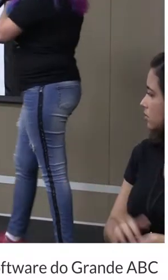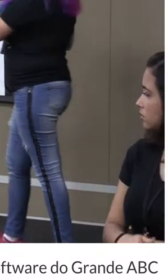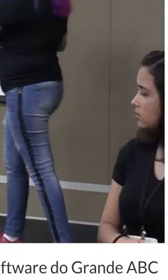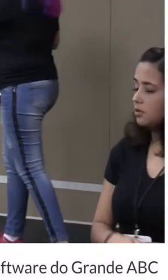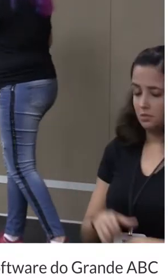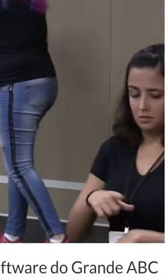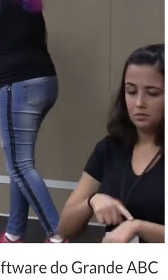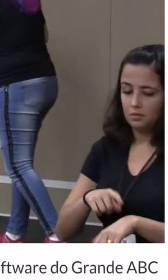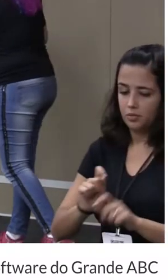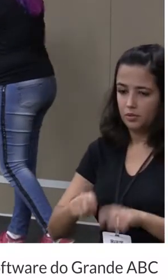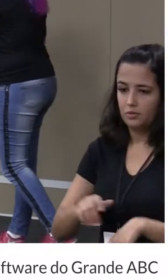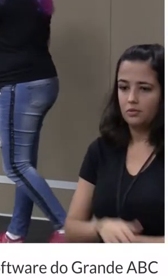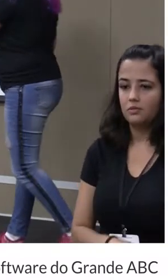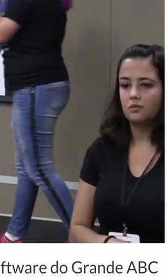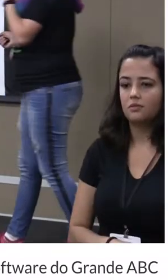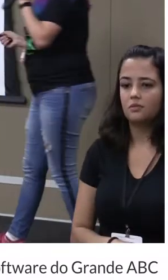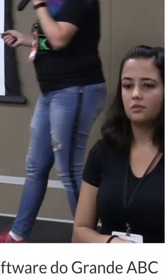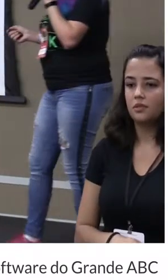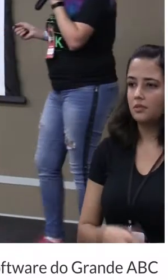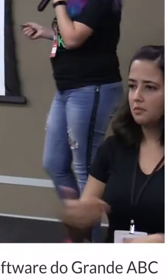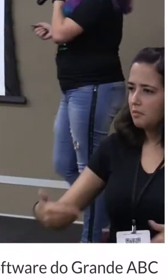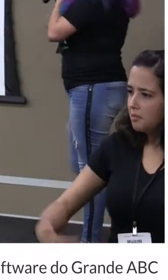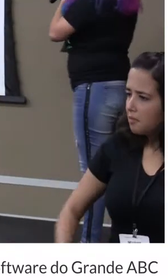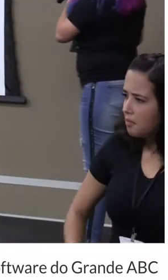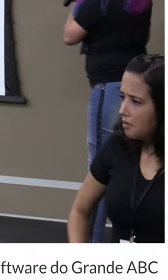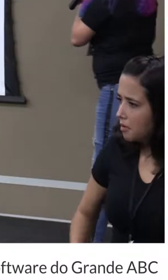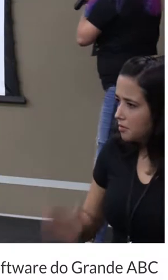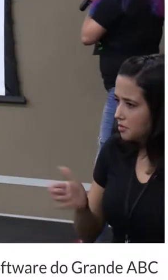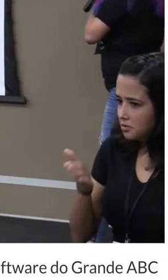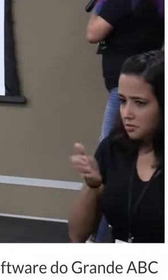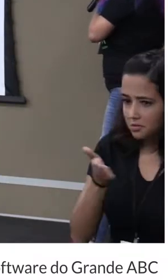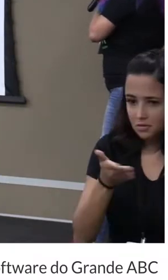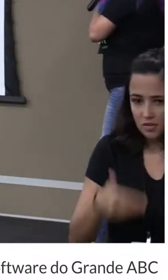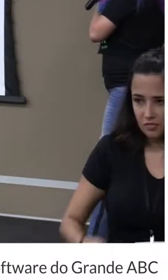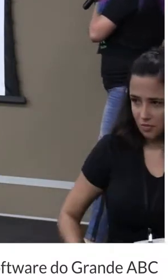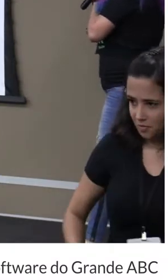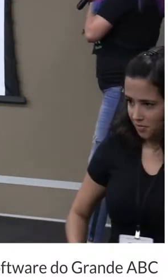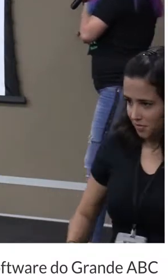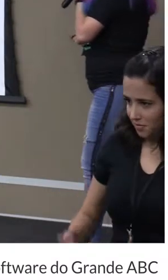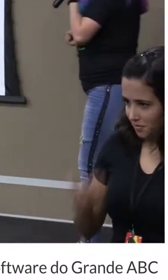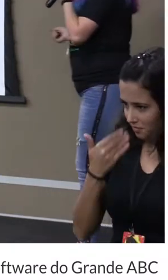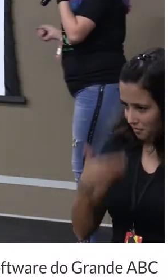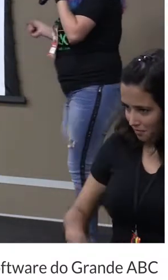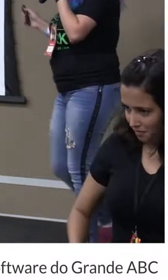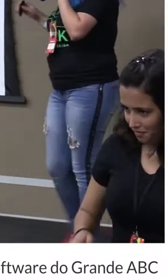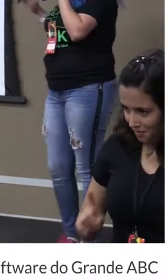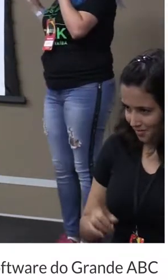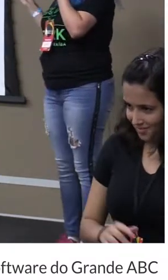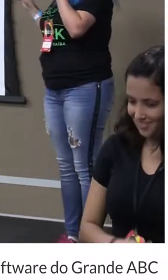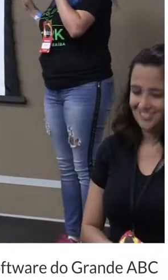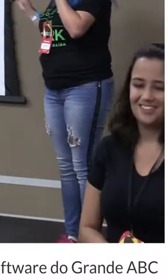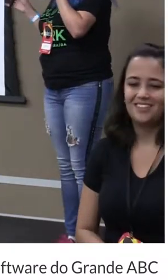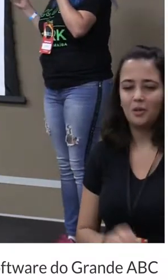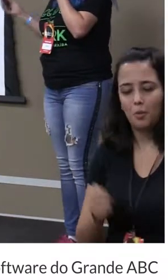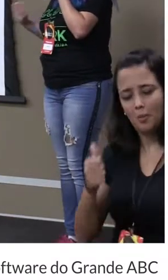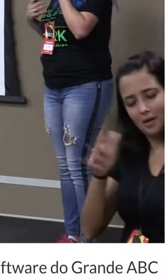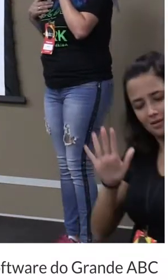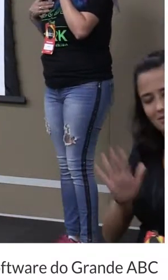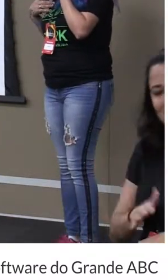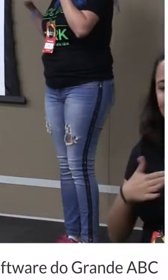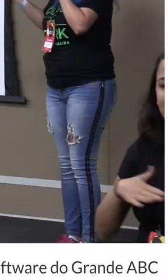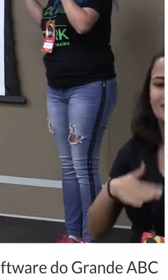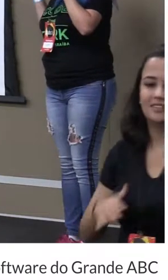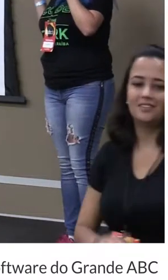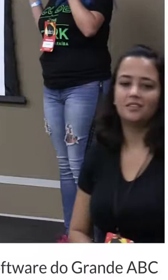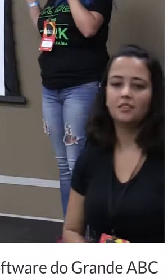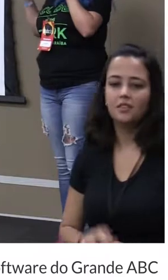Ah, nossa. Vocês estão com fome? Não, né? Está bom. Então, Custom Elements é só o nome dado para eu poder